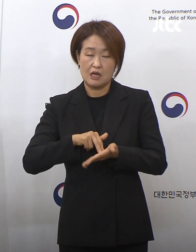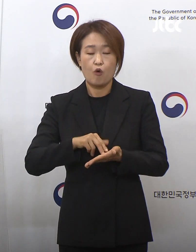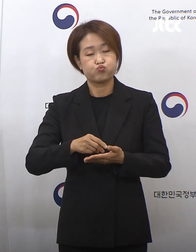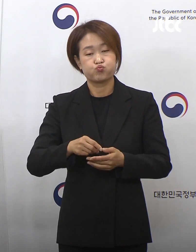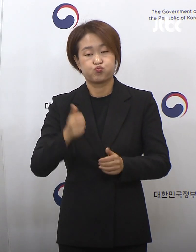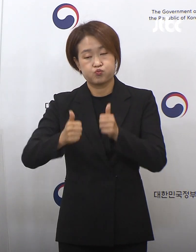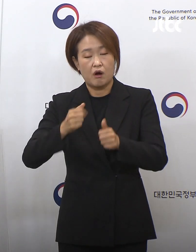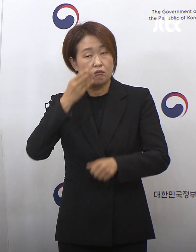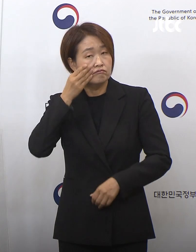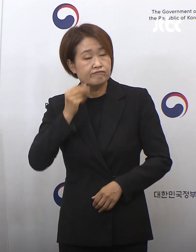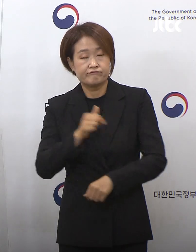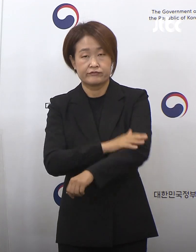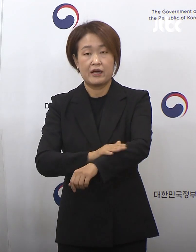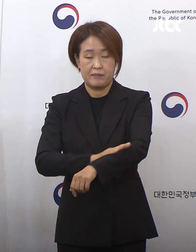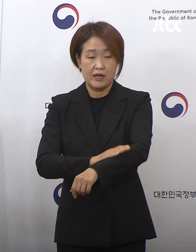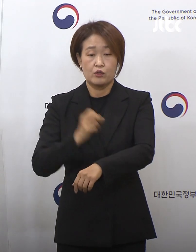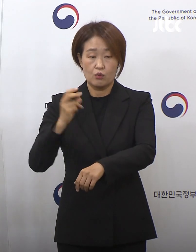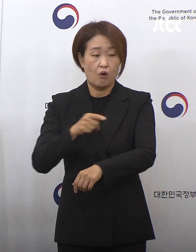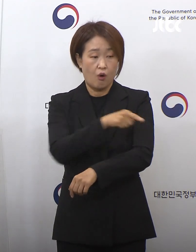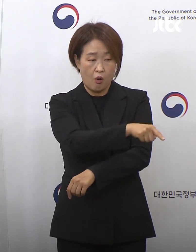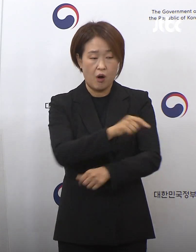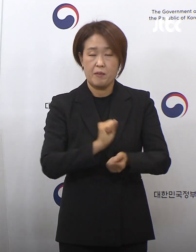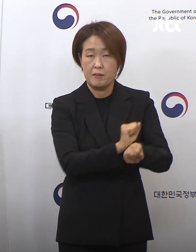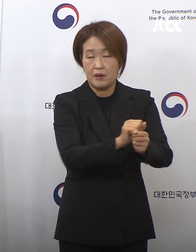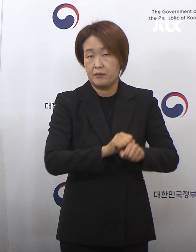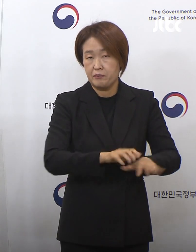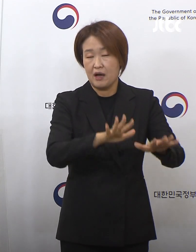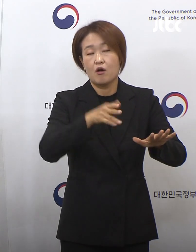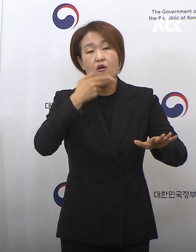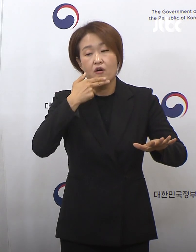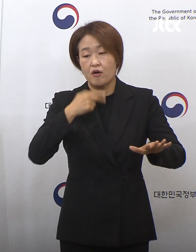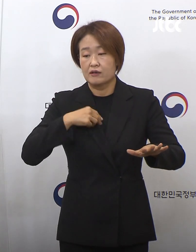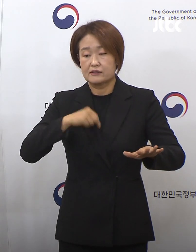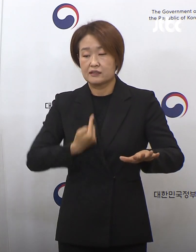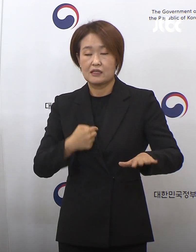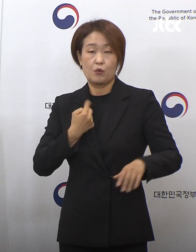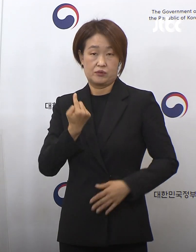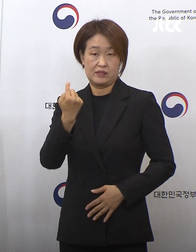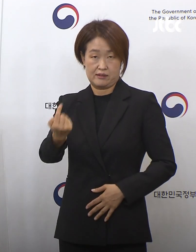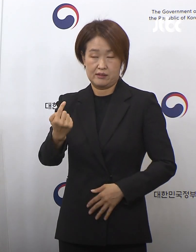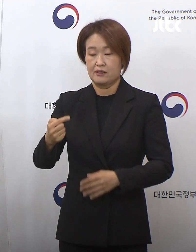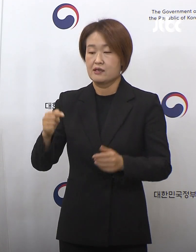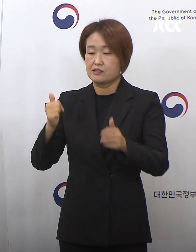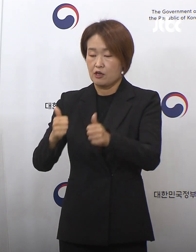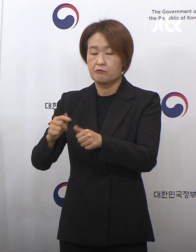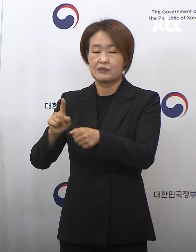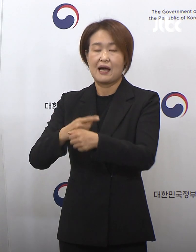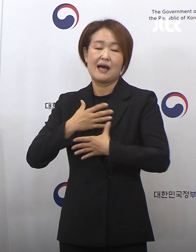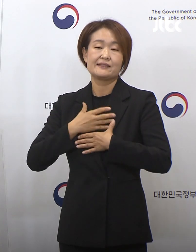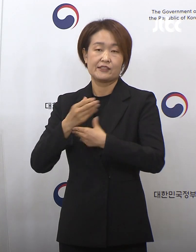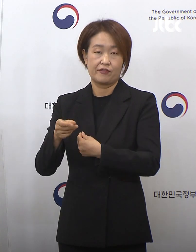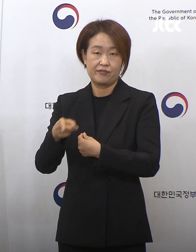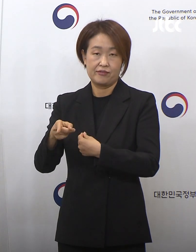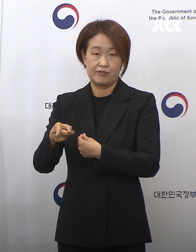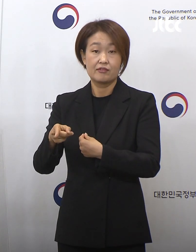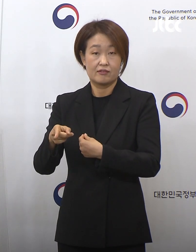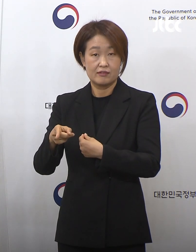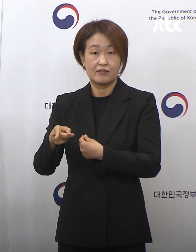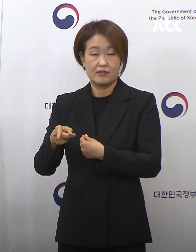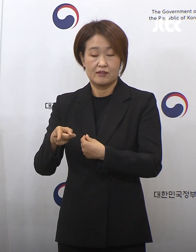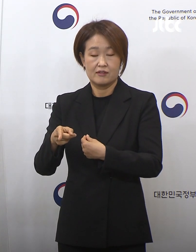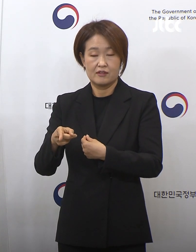있도록 모두 안심하고 그 확진자의 경우에도 교육청에 통보를 해서 본인에 맞는